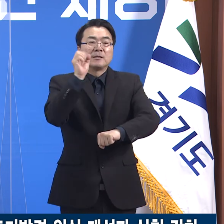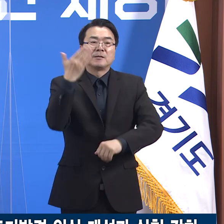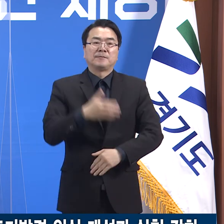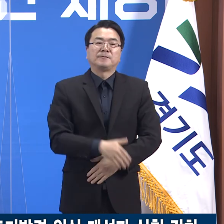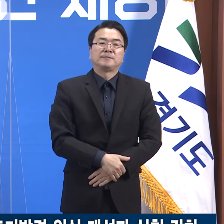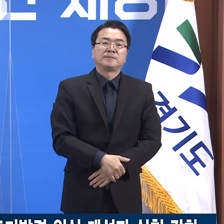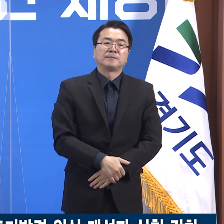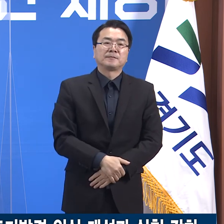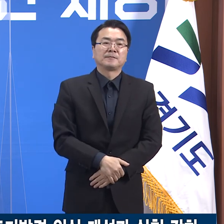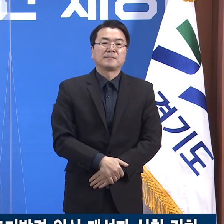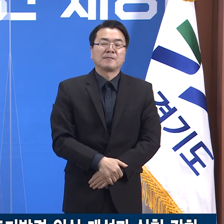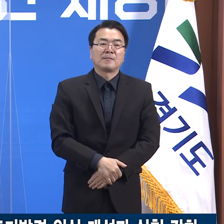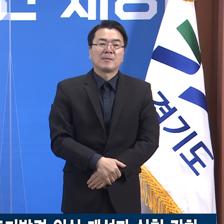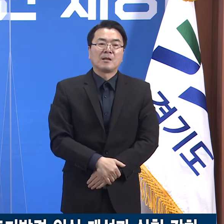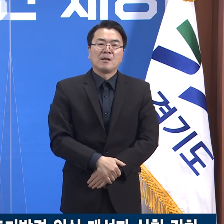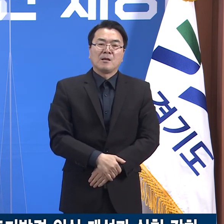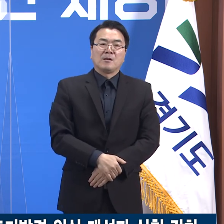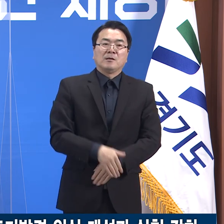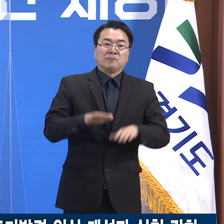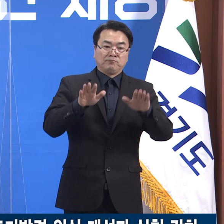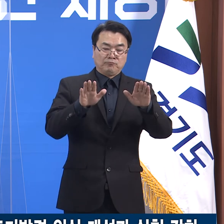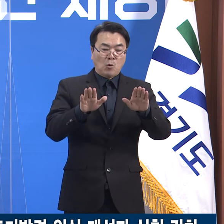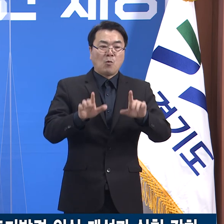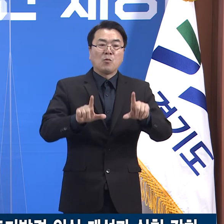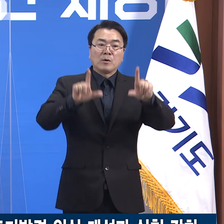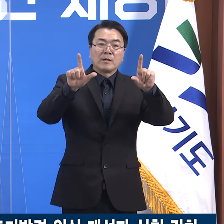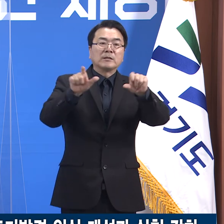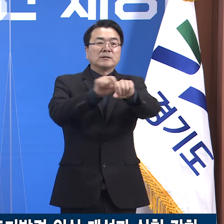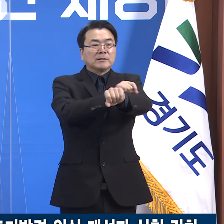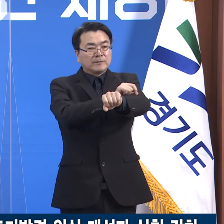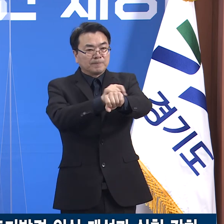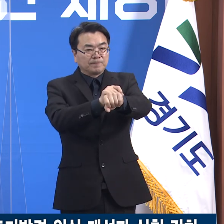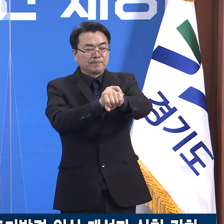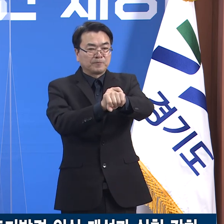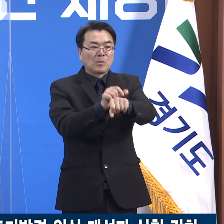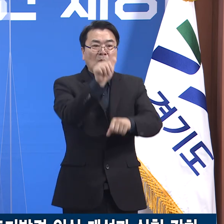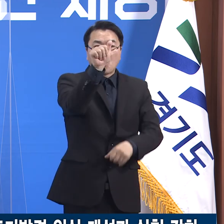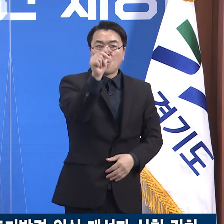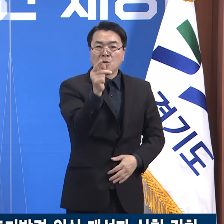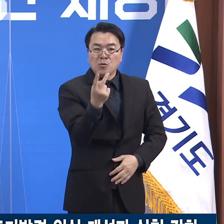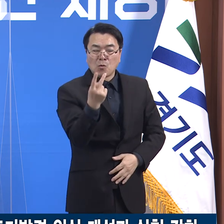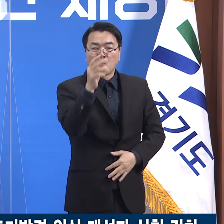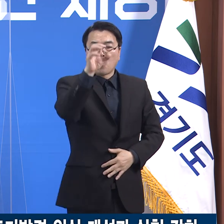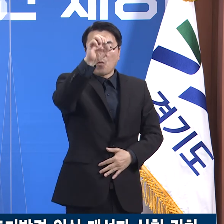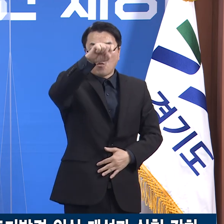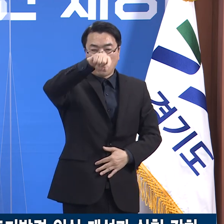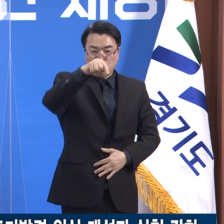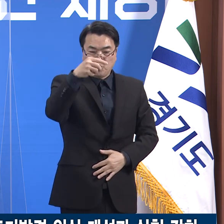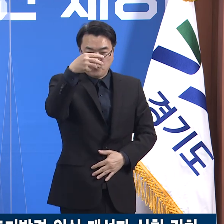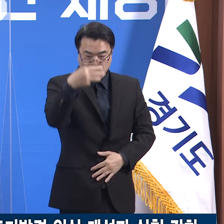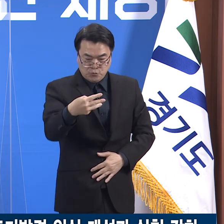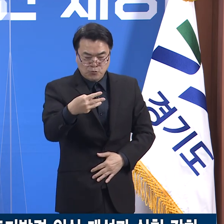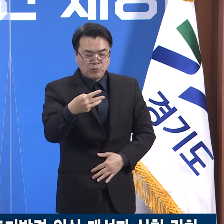집중해도 괜찮았을지 모르지만 2021년에는 효율 또한 중요하게 고려해야 합니다.